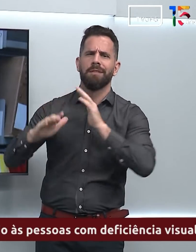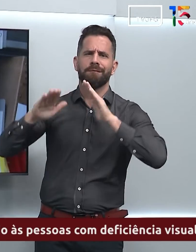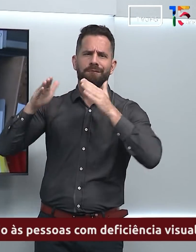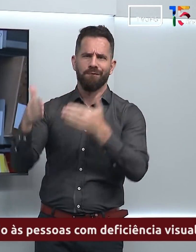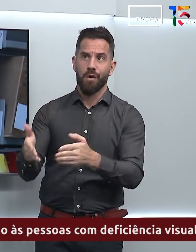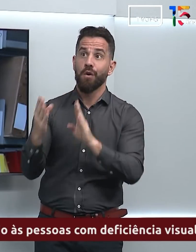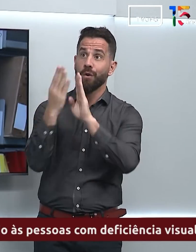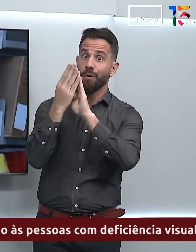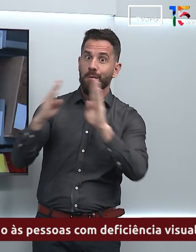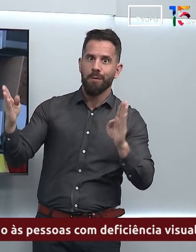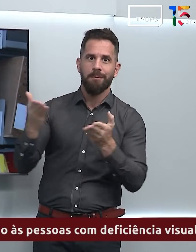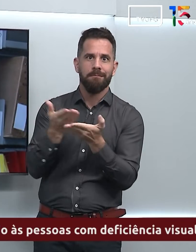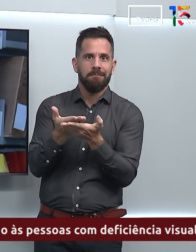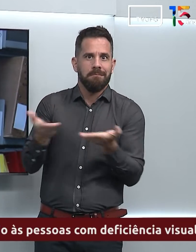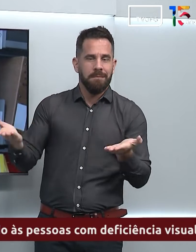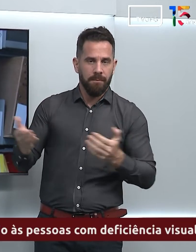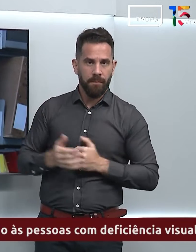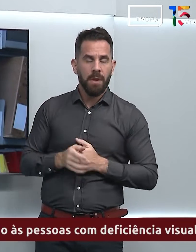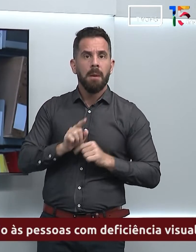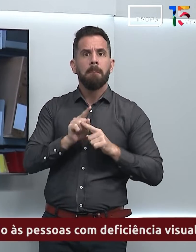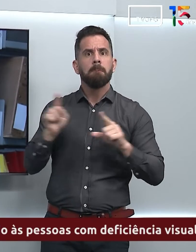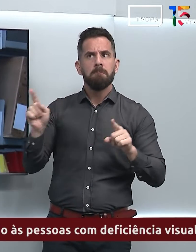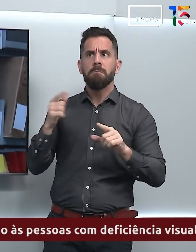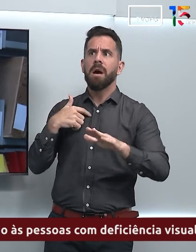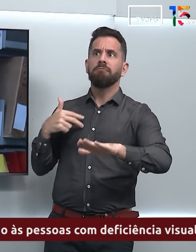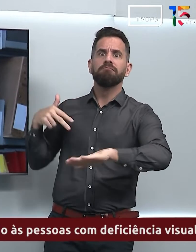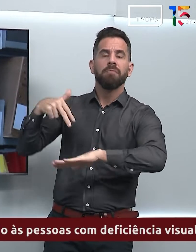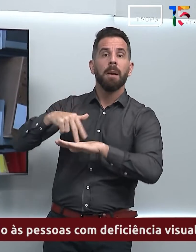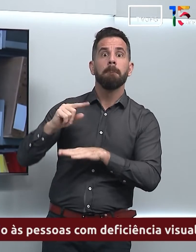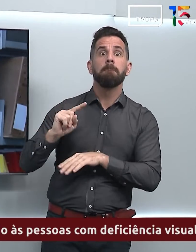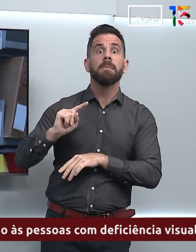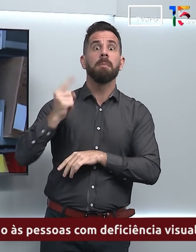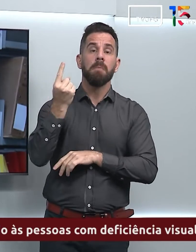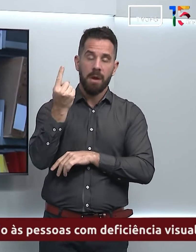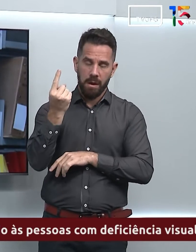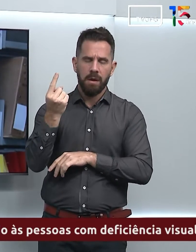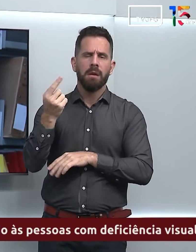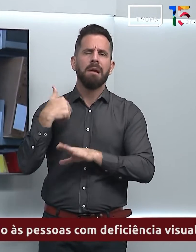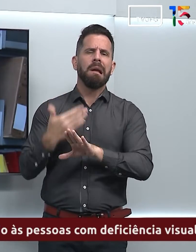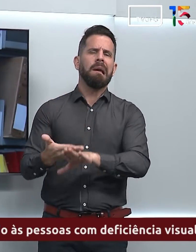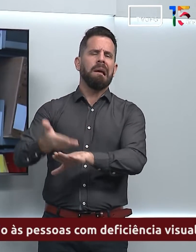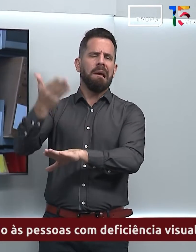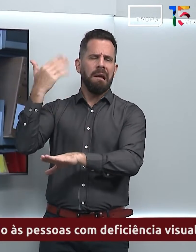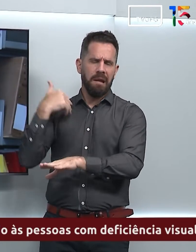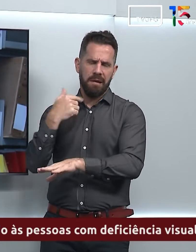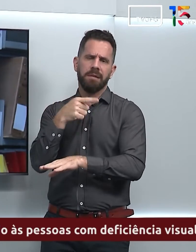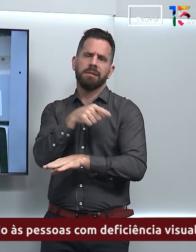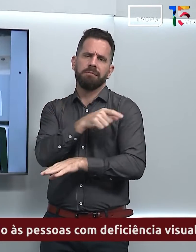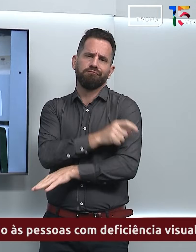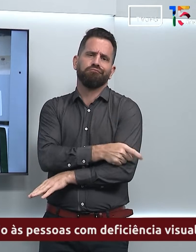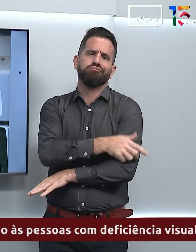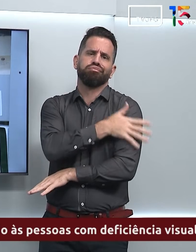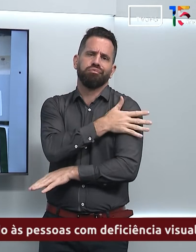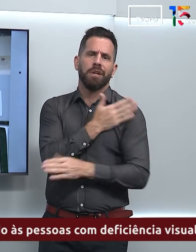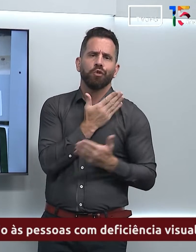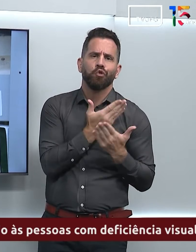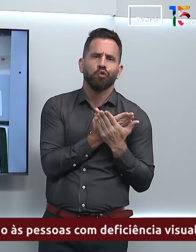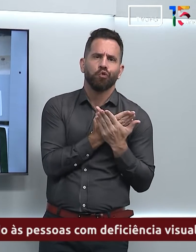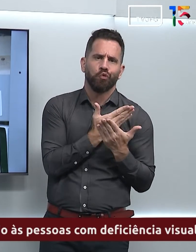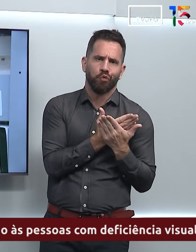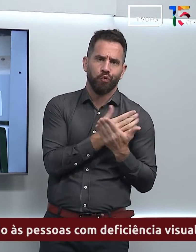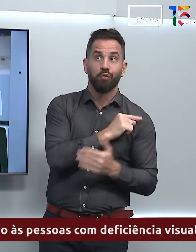mas Shirley conheceu o espaço lá atrás, quando ainda estava no ensino fundamental. Através da